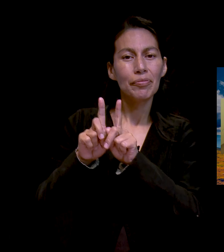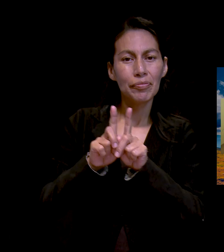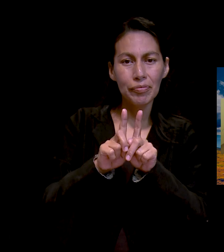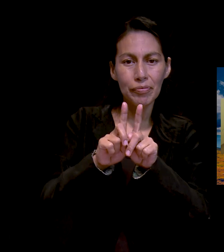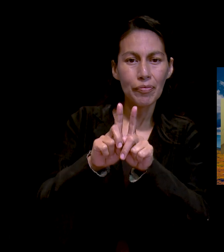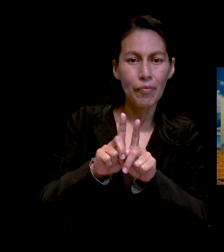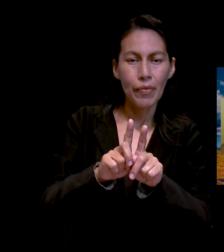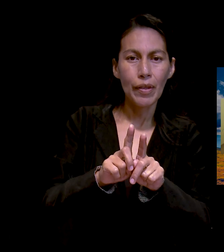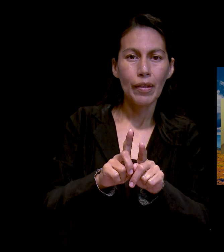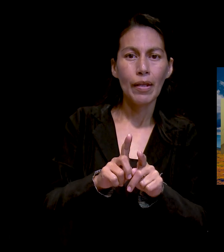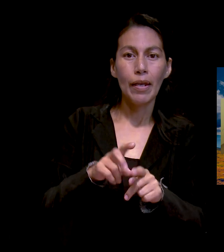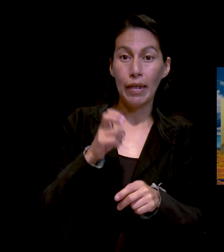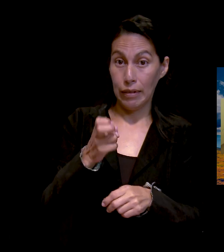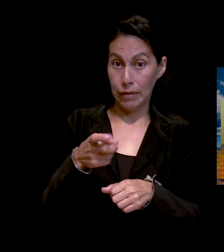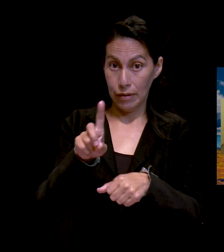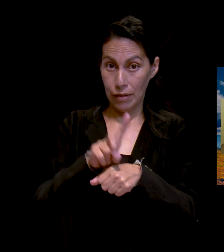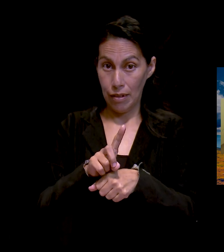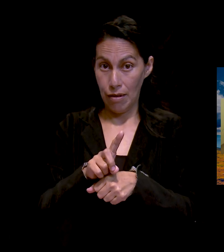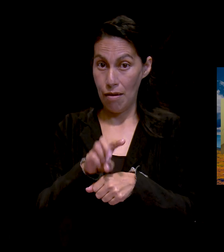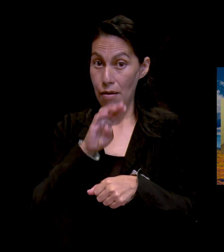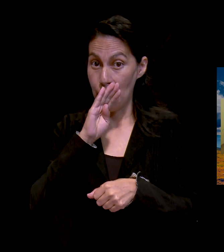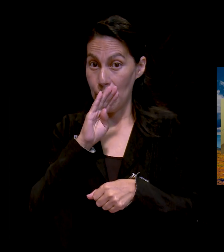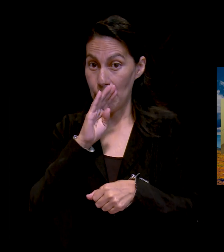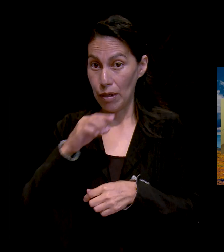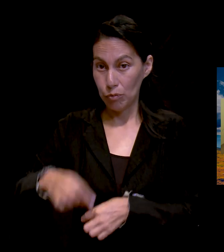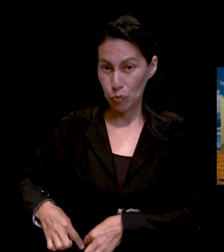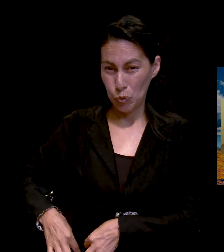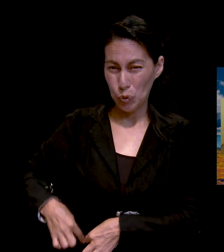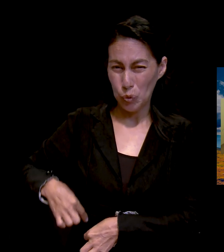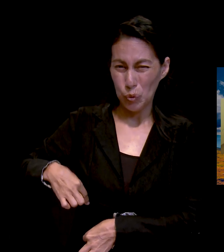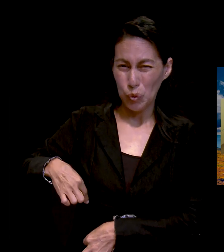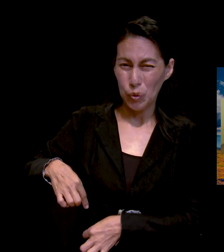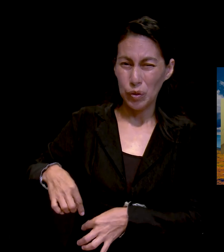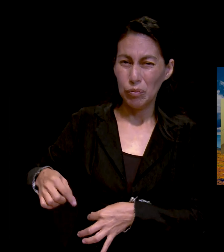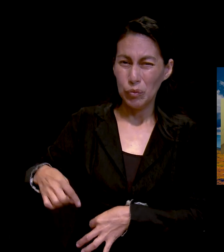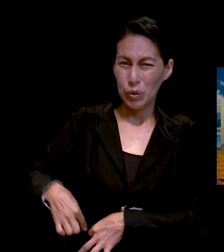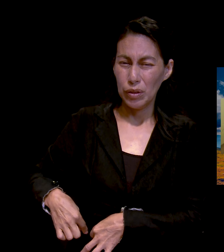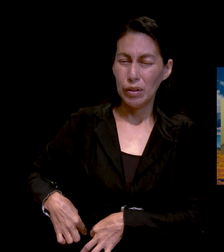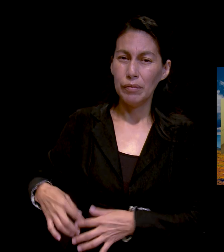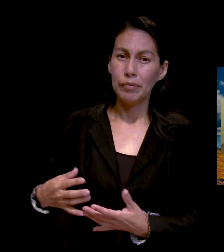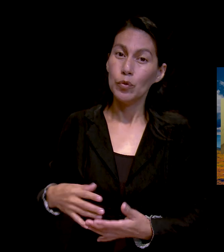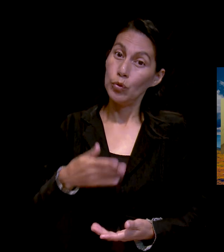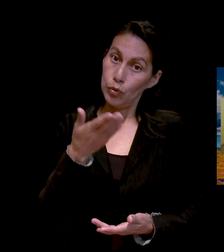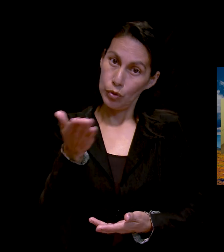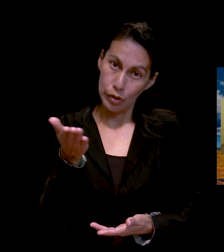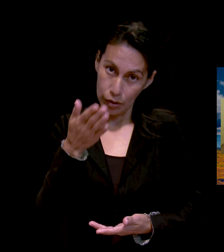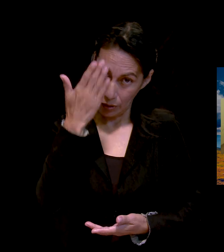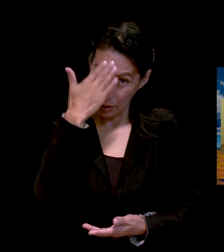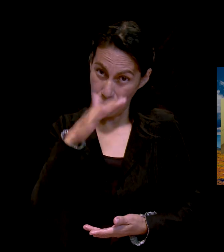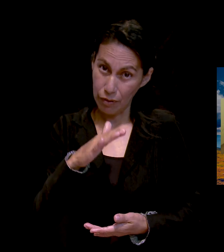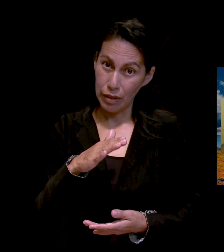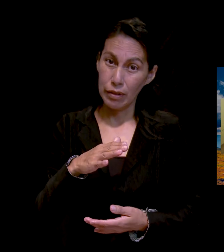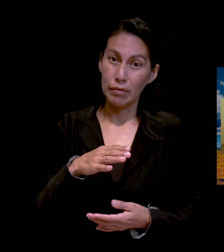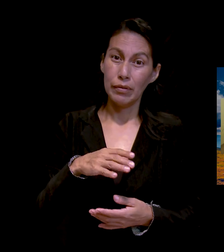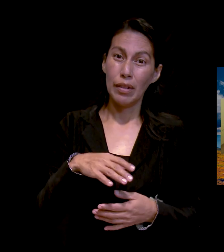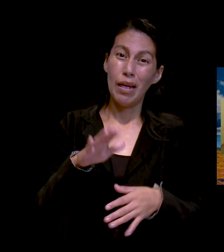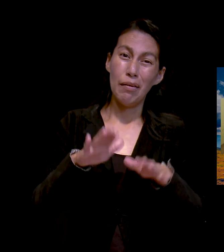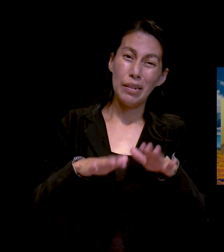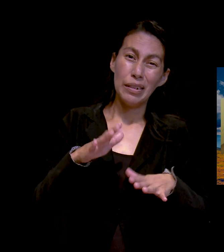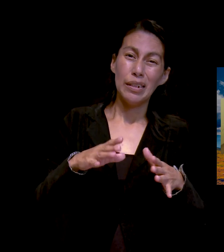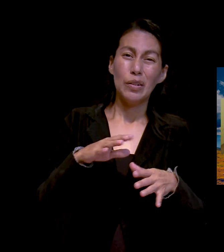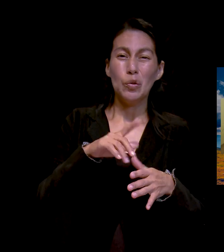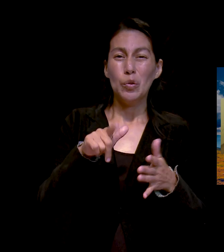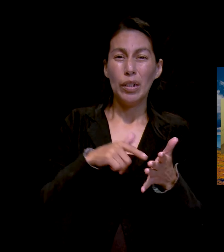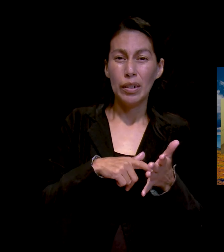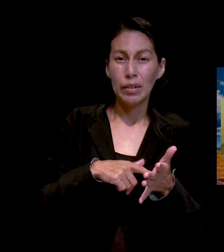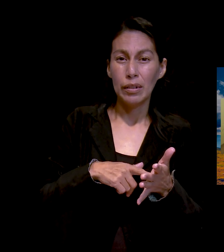mi mamá pues le iban a instalar el catéter. Y ustedes, pues saben lo que son las clínicas del gobierno, pues